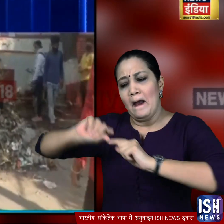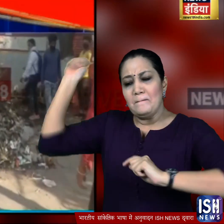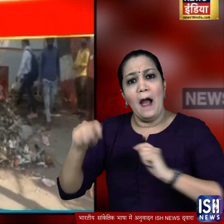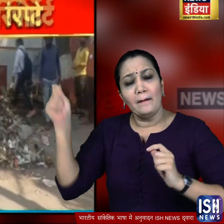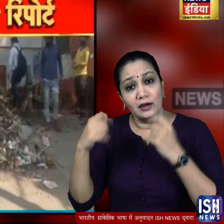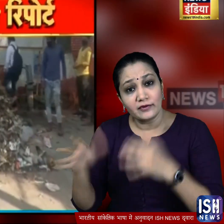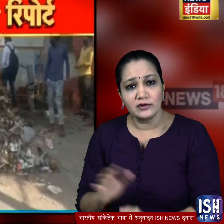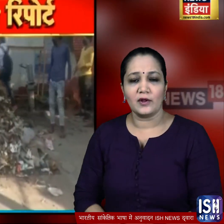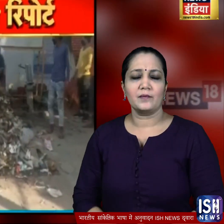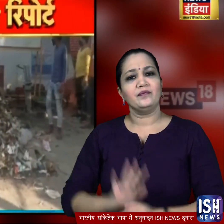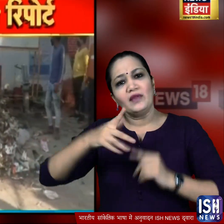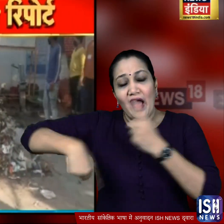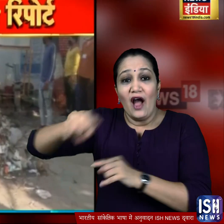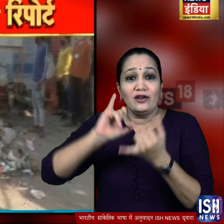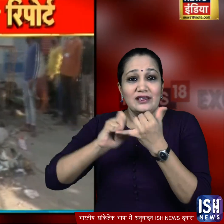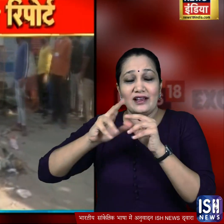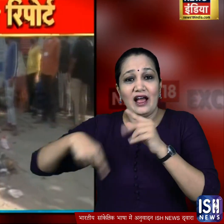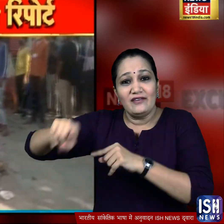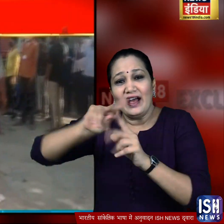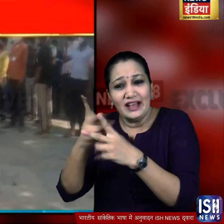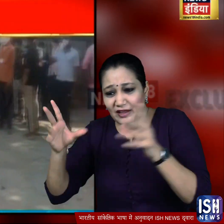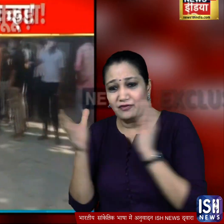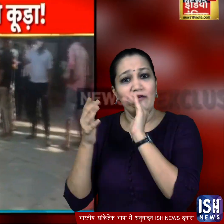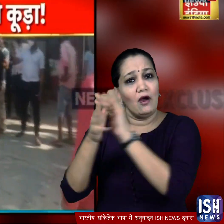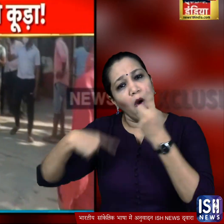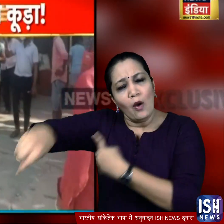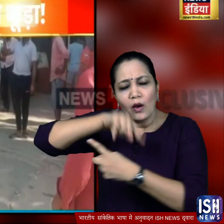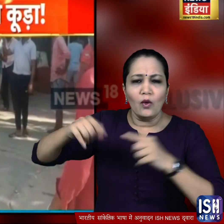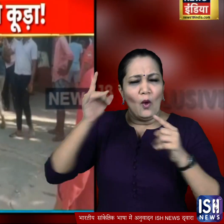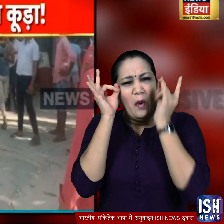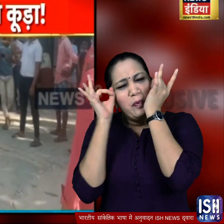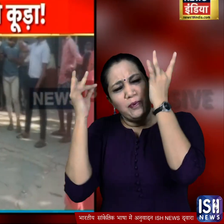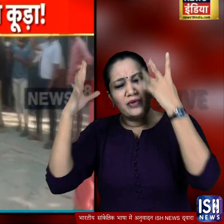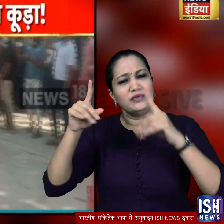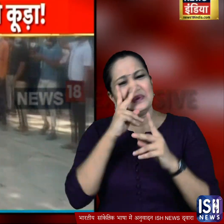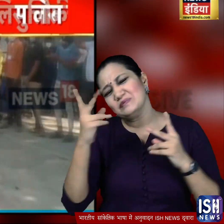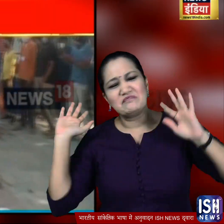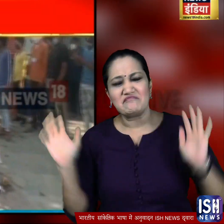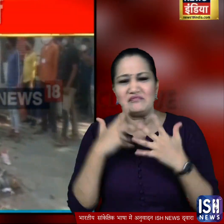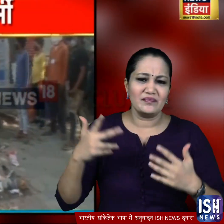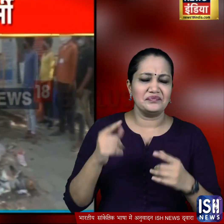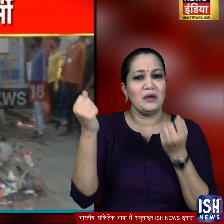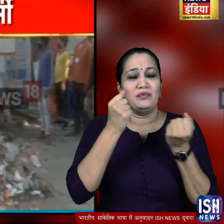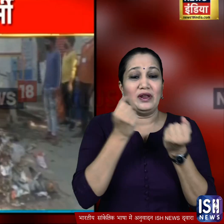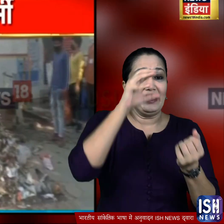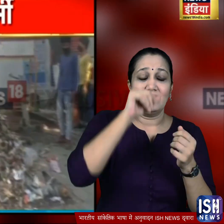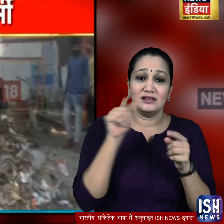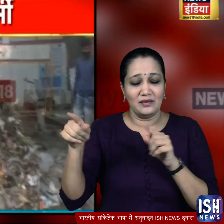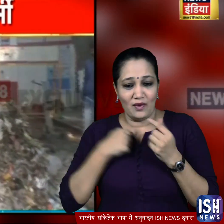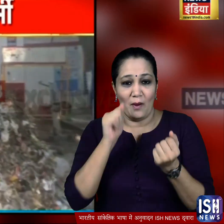जिसके बारे में पता चलते ही सफाई कर्मचारी का गुस्सा सात्वें आसमान पर पहुँच गया और उन्होंने आओ देखना ताओ पुलिस चौकी के सामने कूड़ा डाल